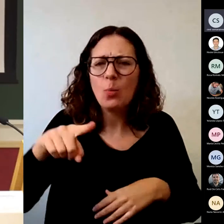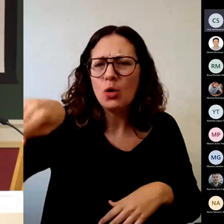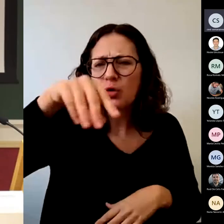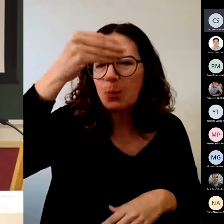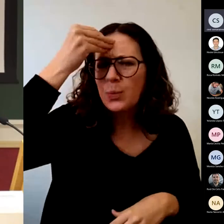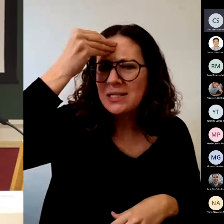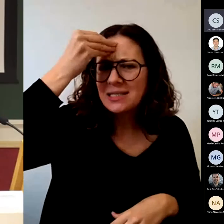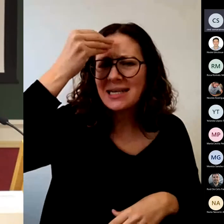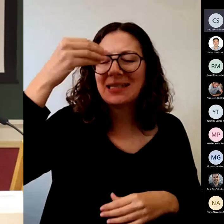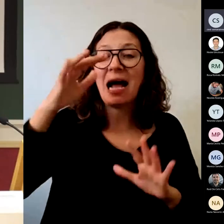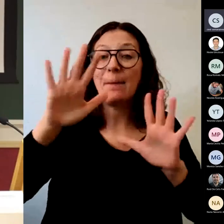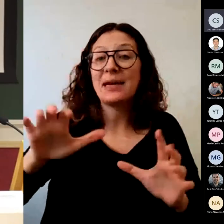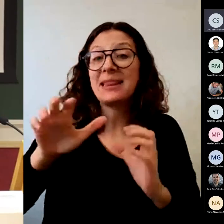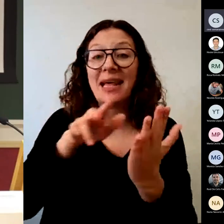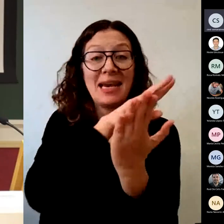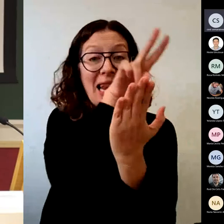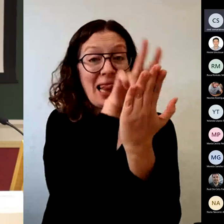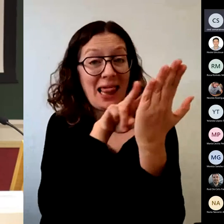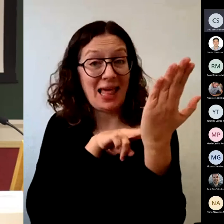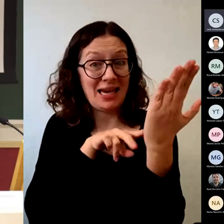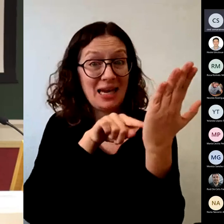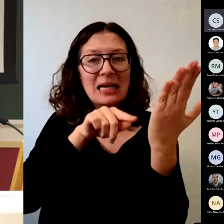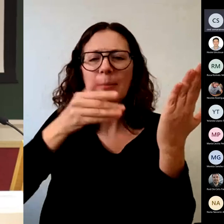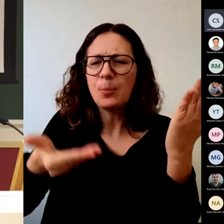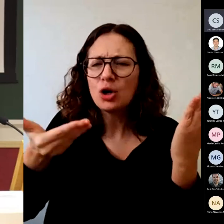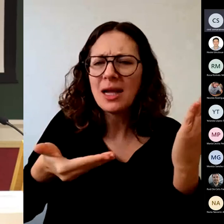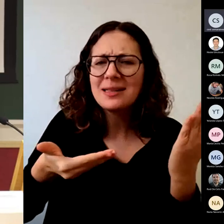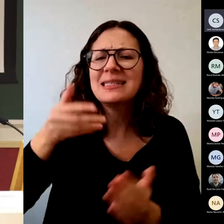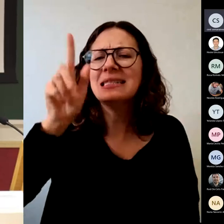aprender a leer? Levantar la mano.